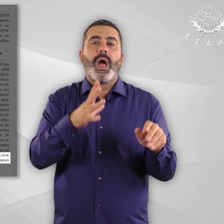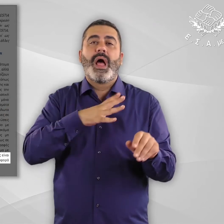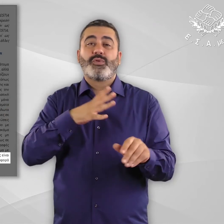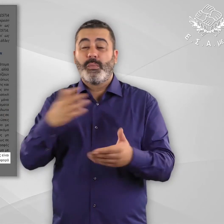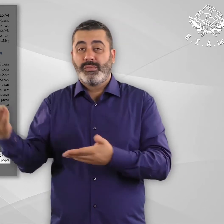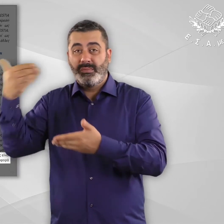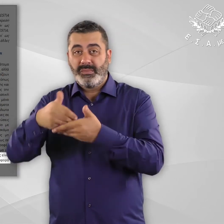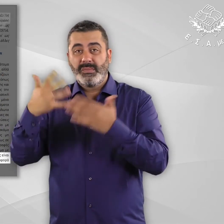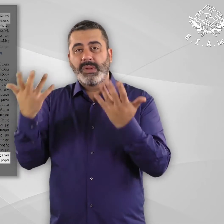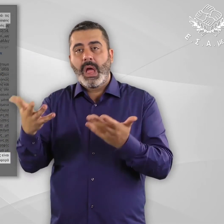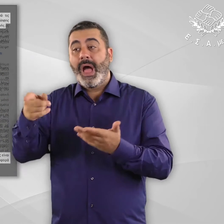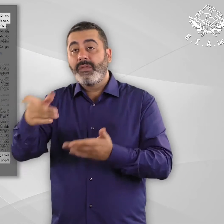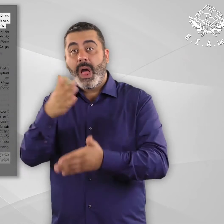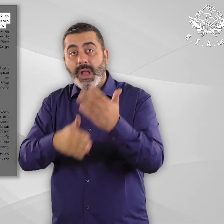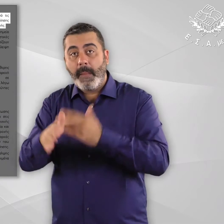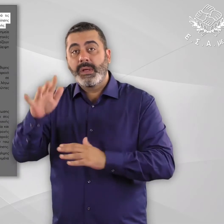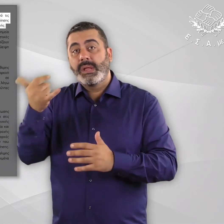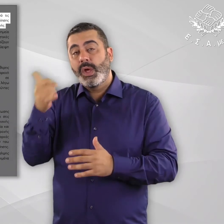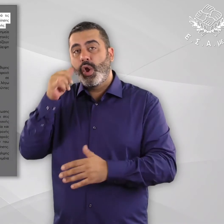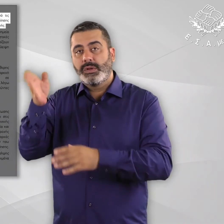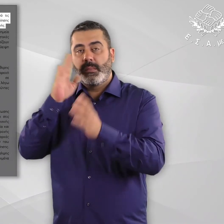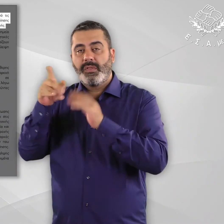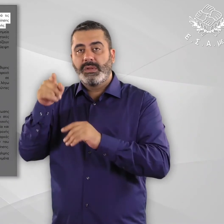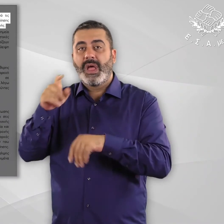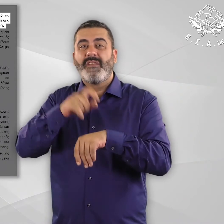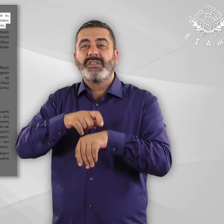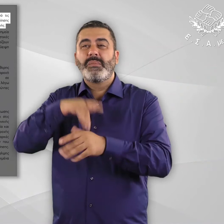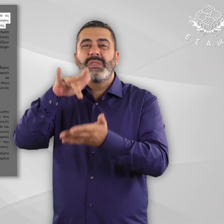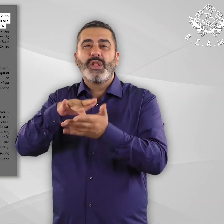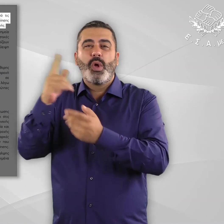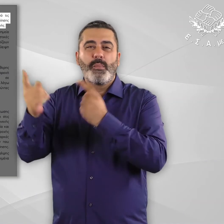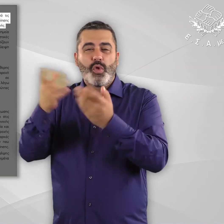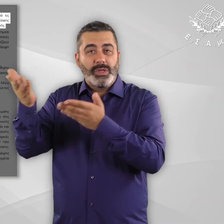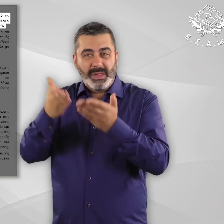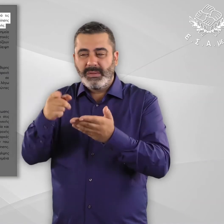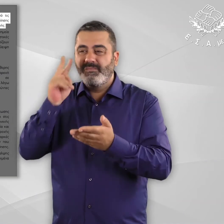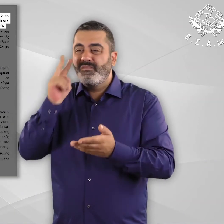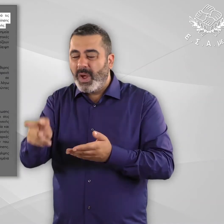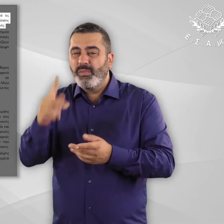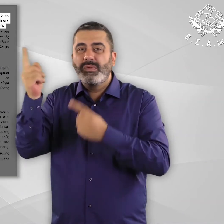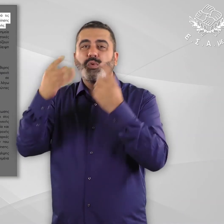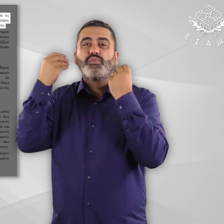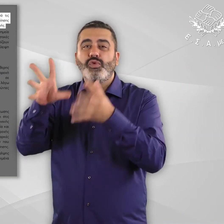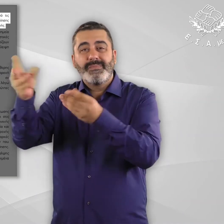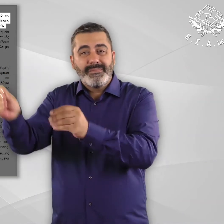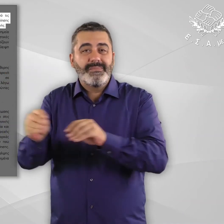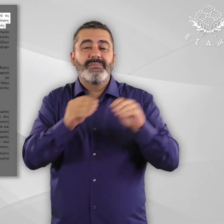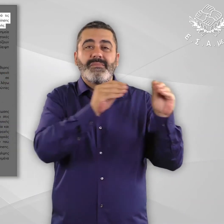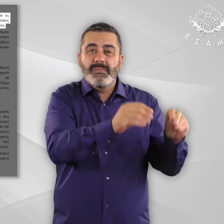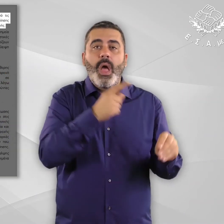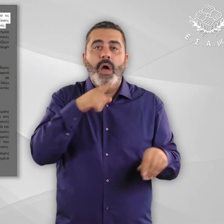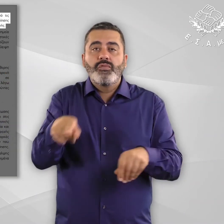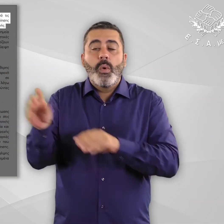καθυστερήσεις που διαπιστώνονται στη μεταφορά ετούντων άσύλου με αναπηρία και χρόνιες παθήσεις από τις επισφαλείς συνθήκες των κέντρων